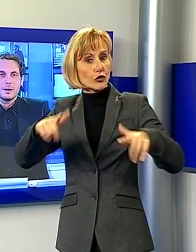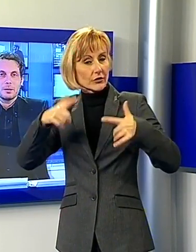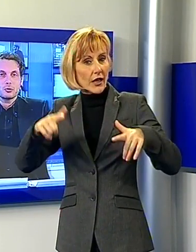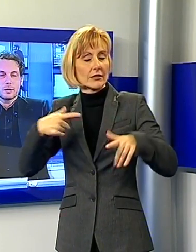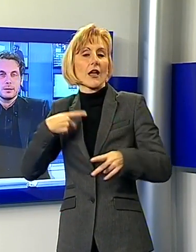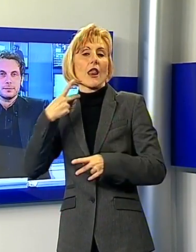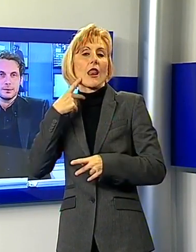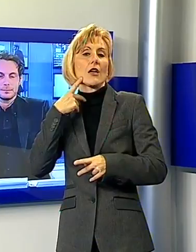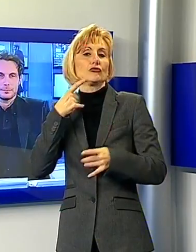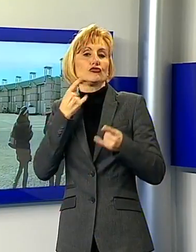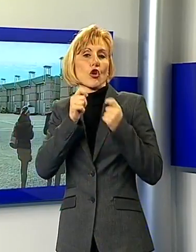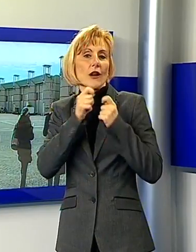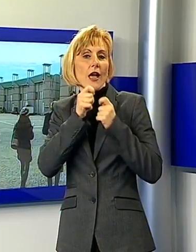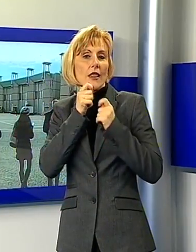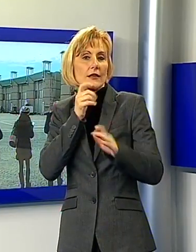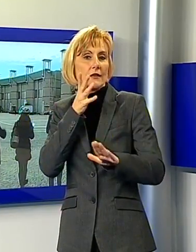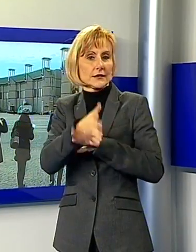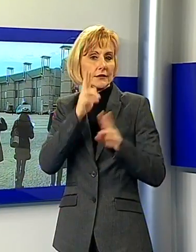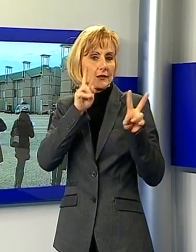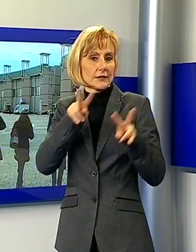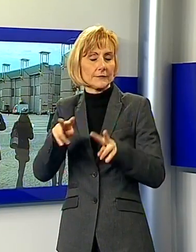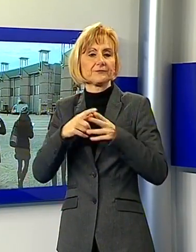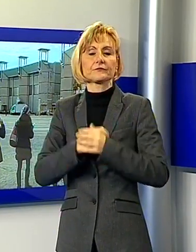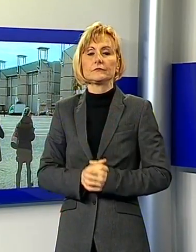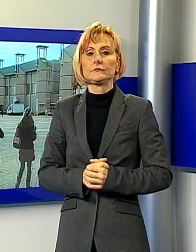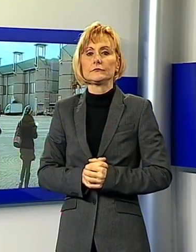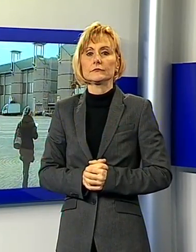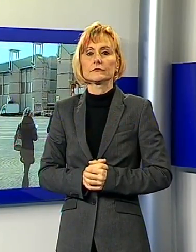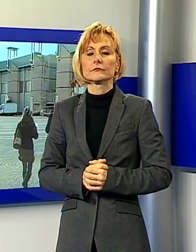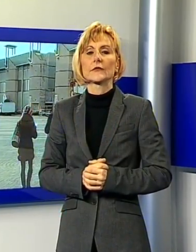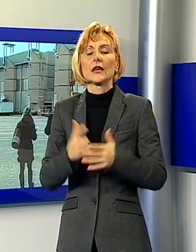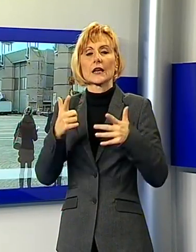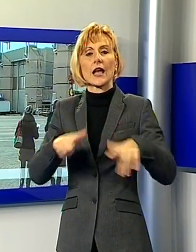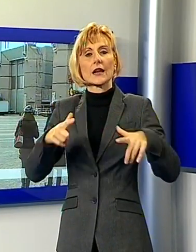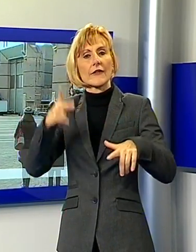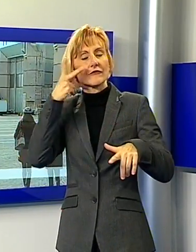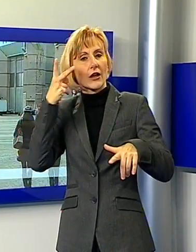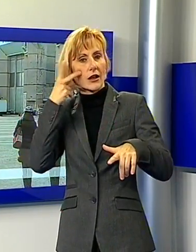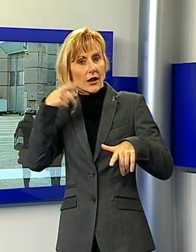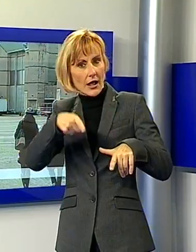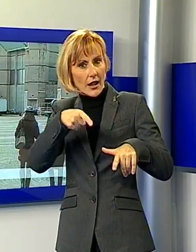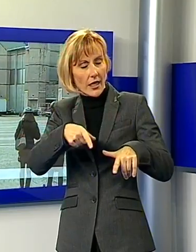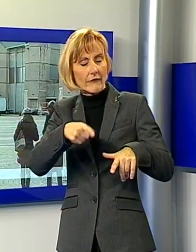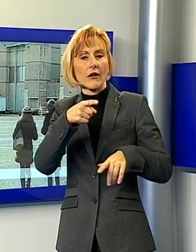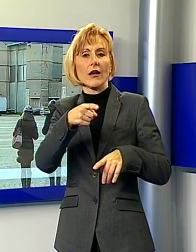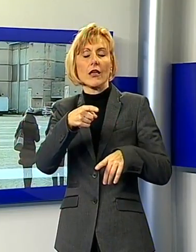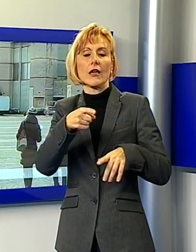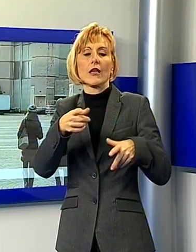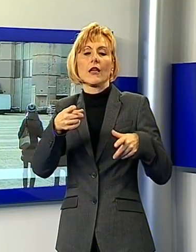per i giornalisti. Il Tempio dei Maghi della Cartapesta del Carnevale di Viareggio è stato visitato oggi da un gruppo di giornalisti nazionali e